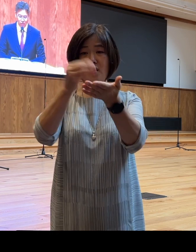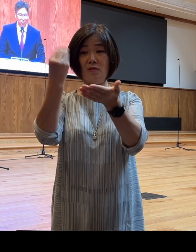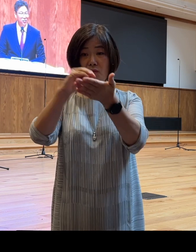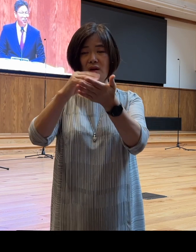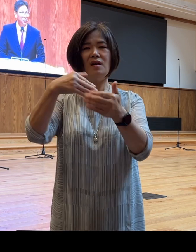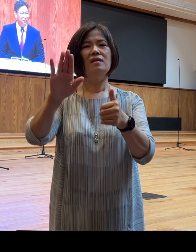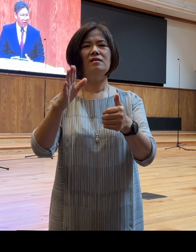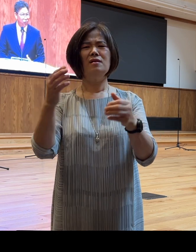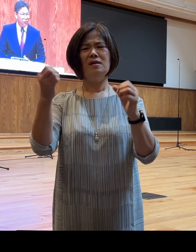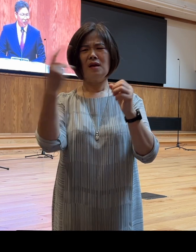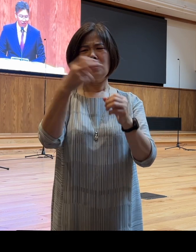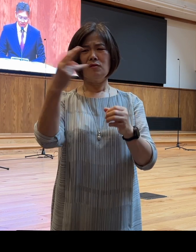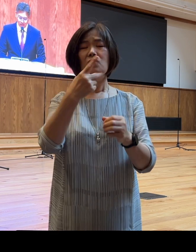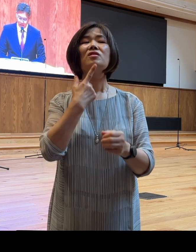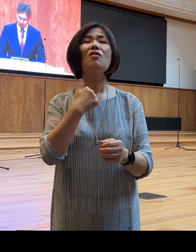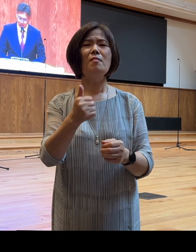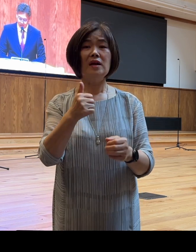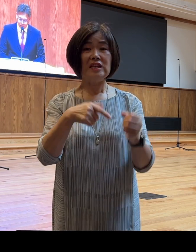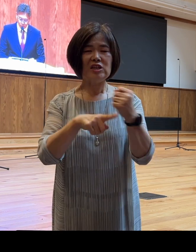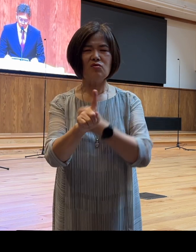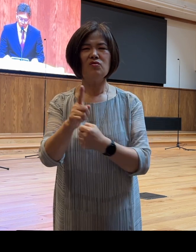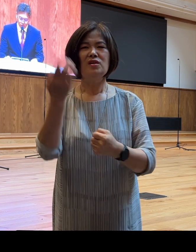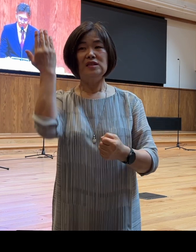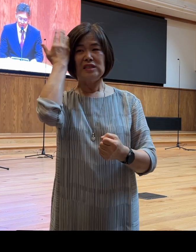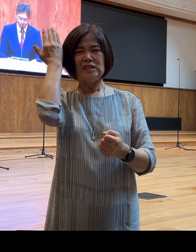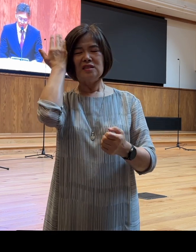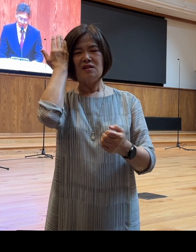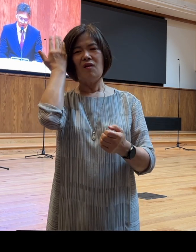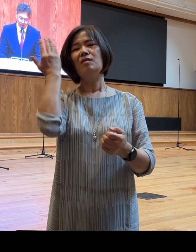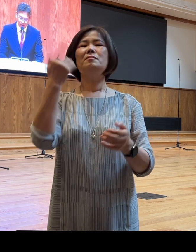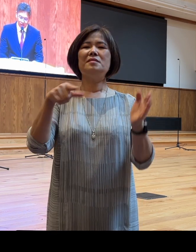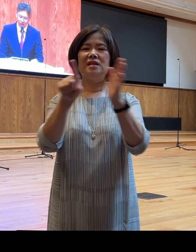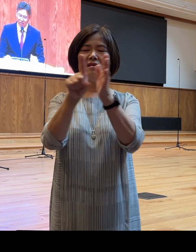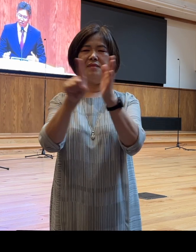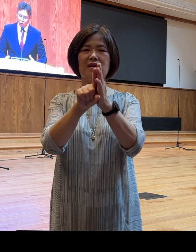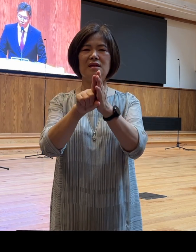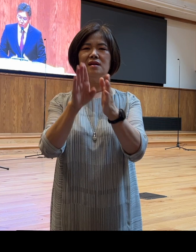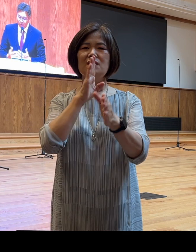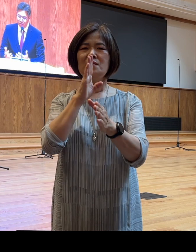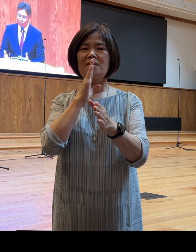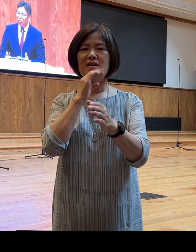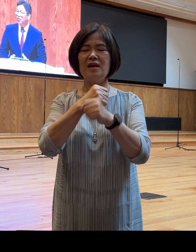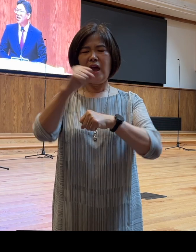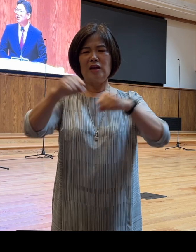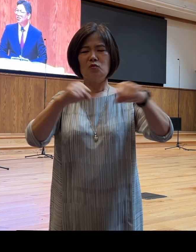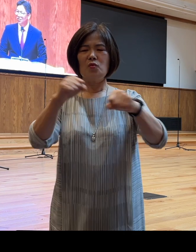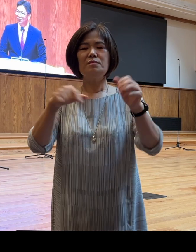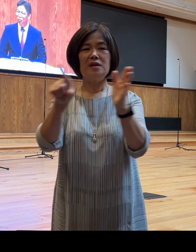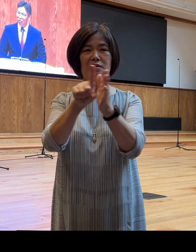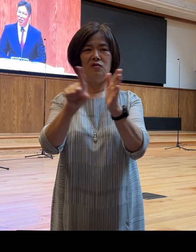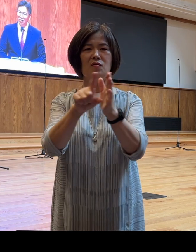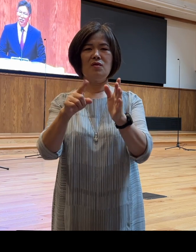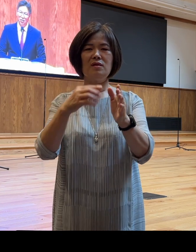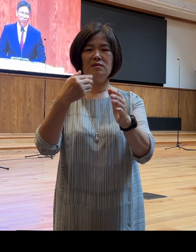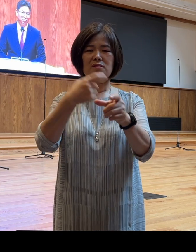바로 지적 동의로서의 믿음이 의지적 동의로서의 믿음으로 나가지 못했기 때문입니다